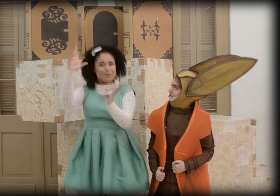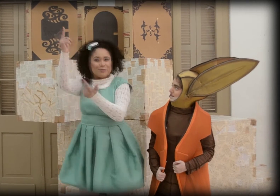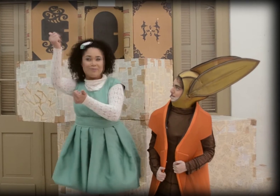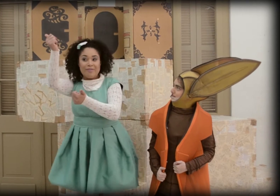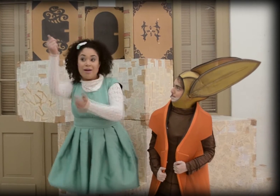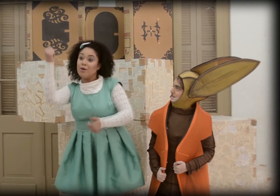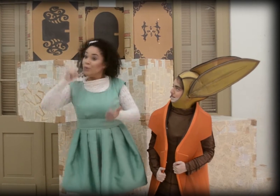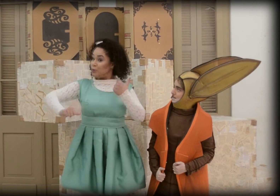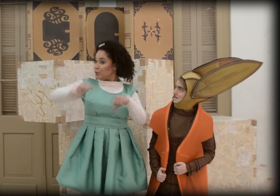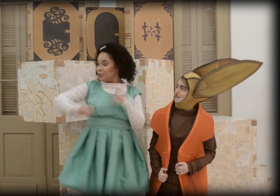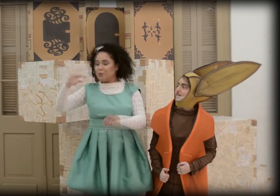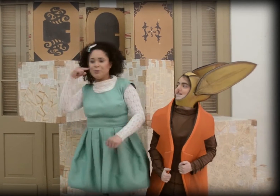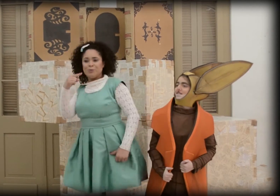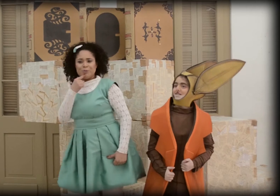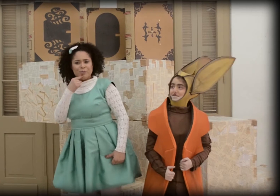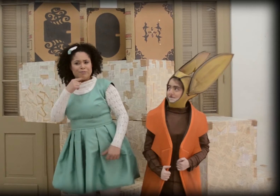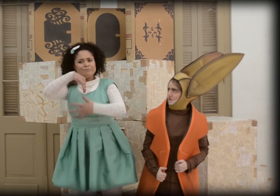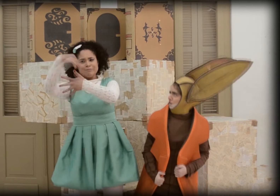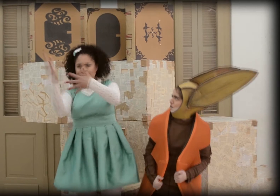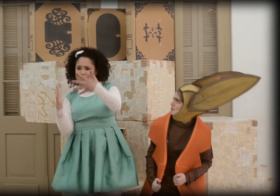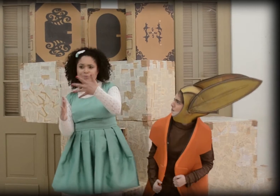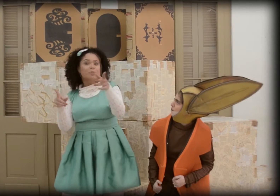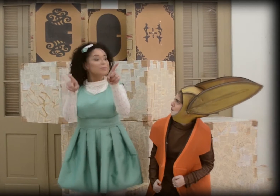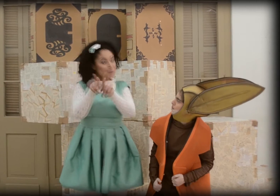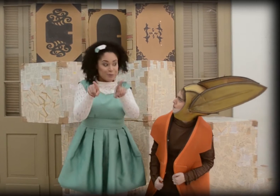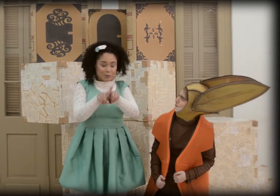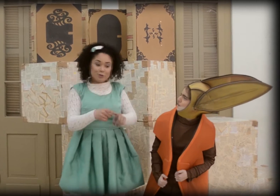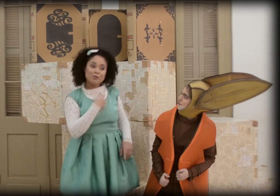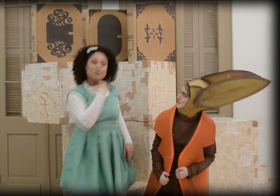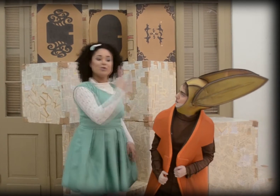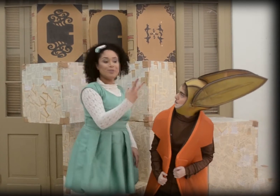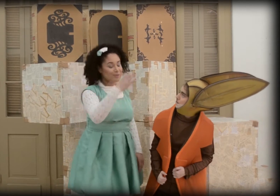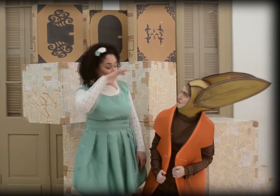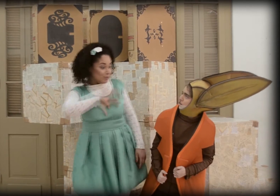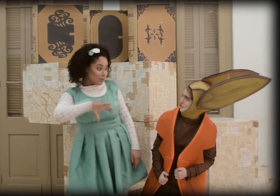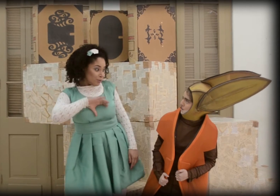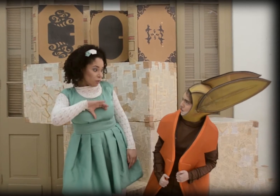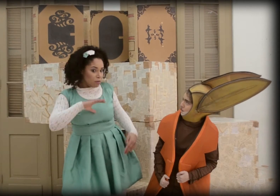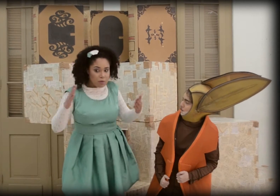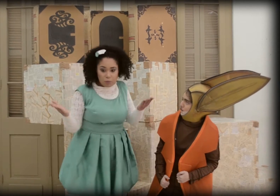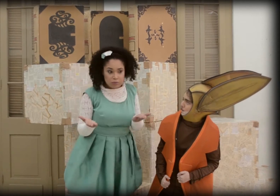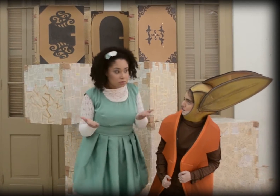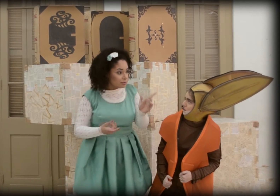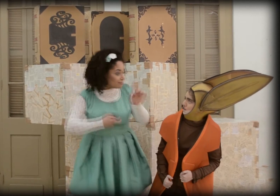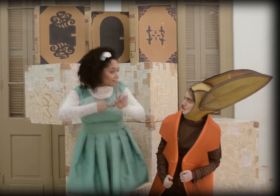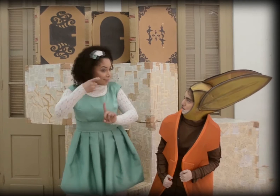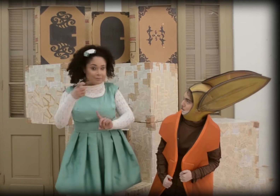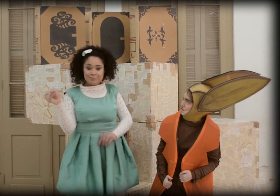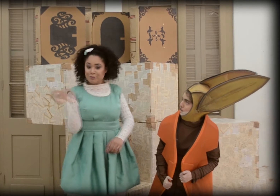Com atores surdos, em libras E com áudio em português Agora no mês de outubro Nos dias